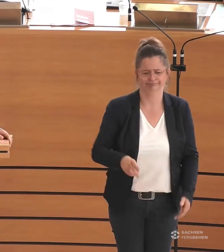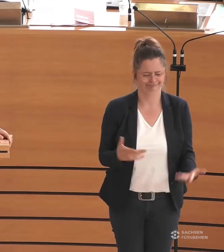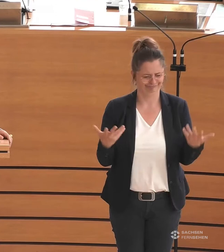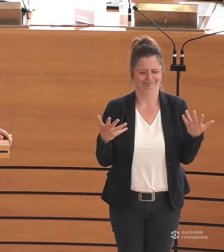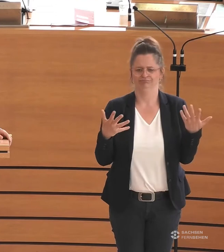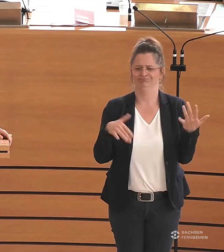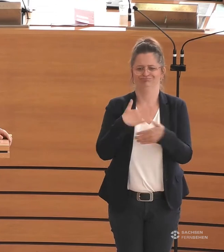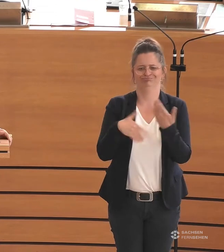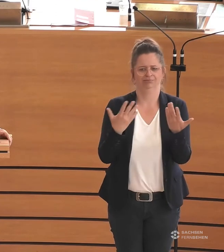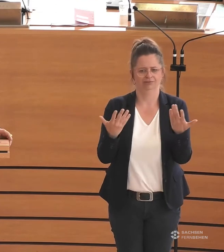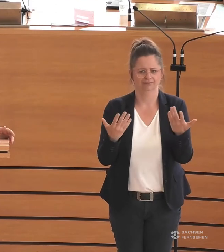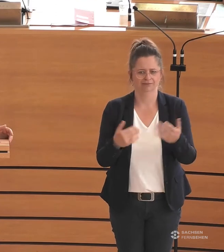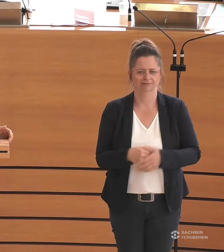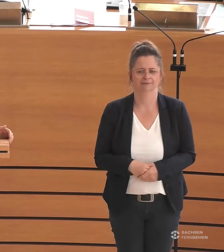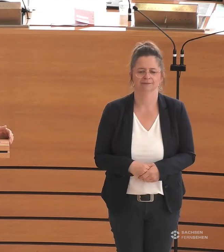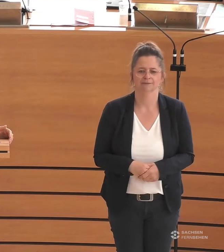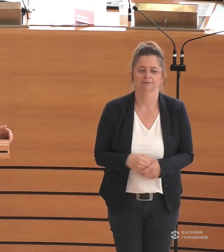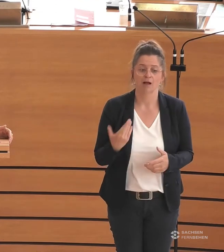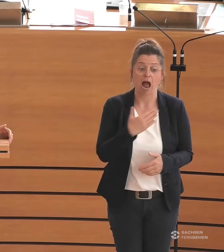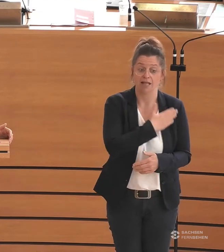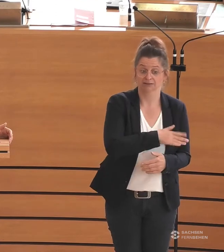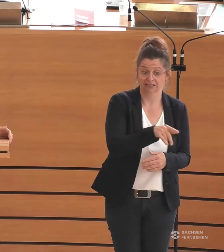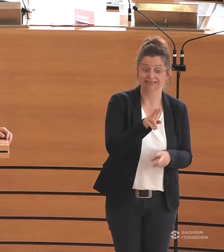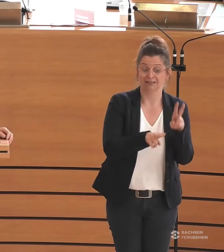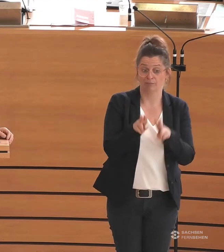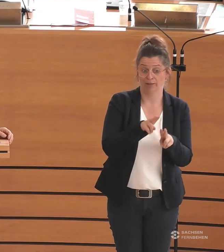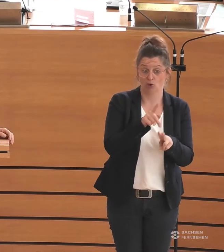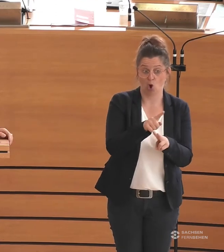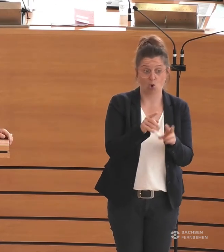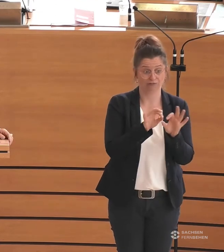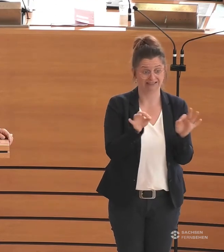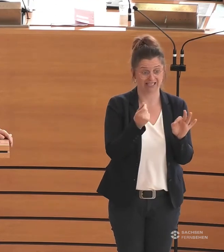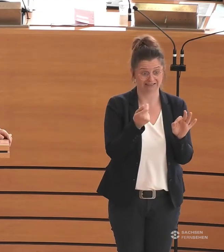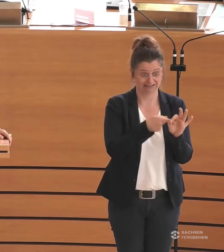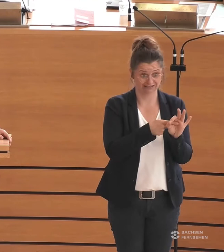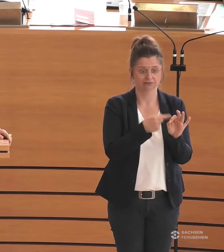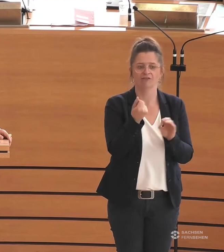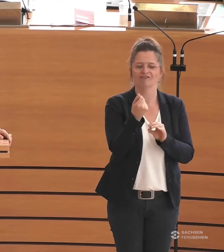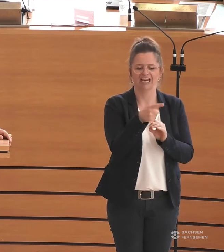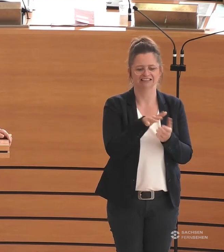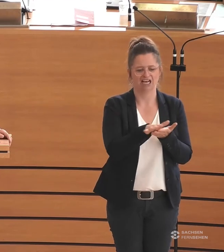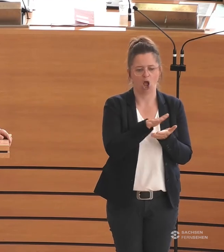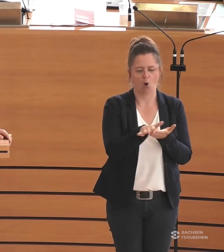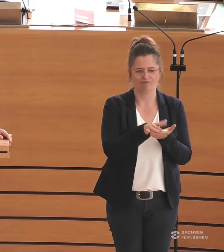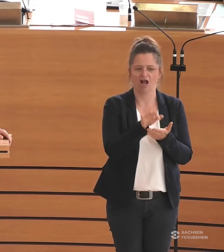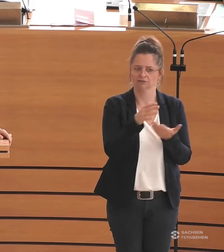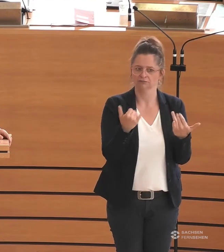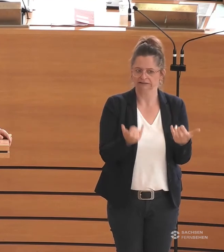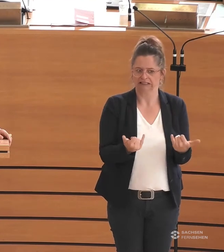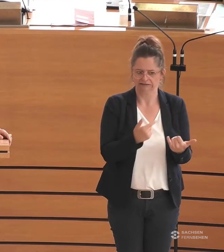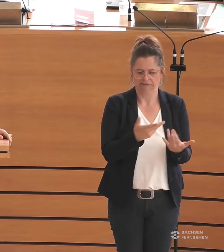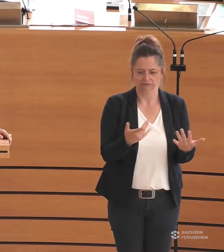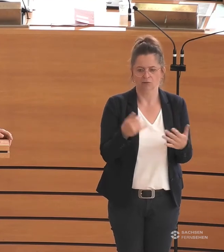schnell umrissen. Einerseits spiegeln die Betreuungssätze den finanziellen Aufwand für die derzeit